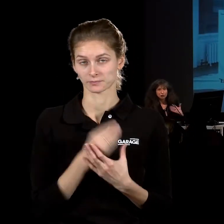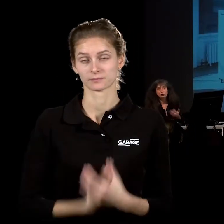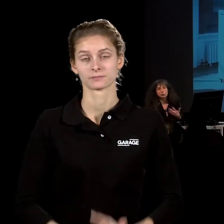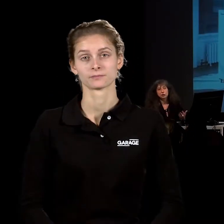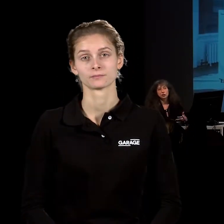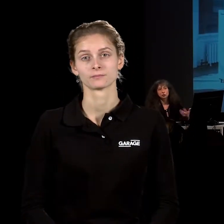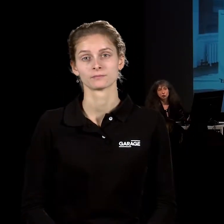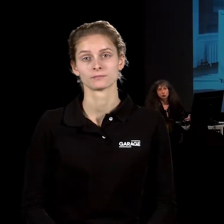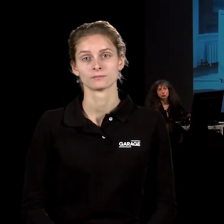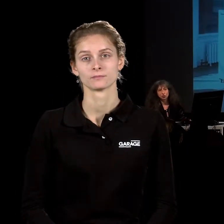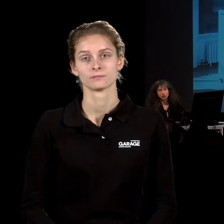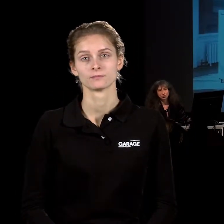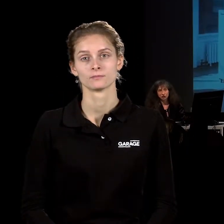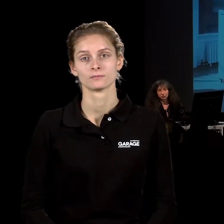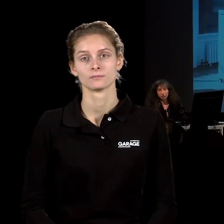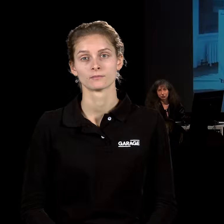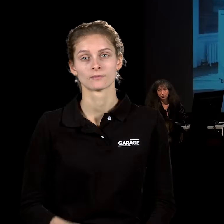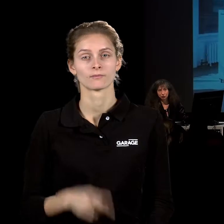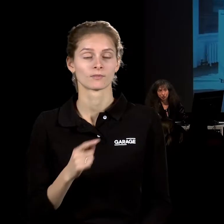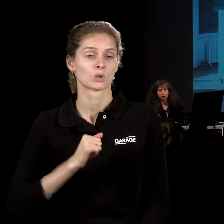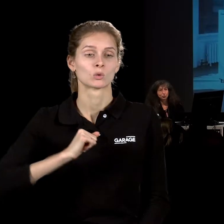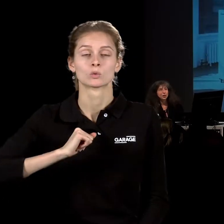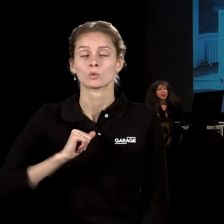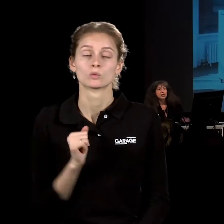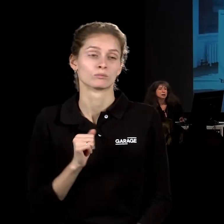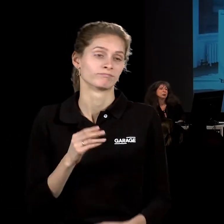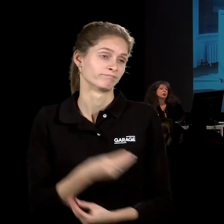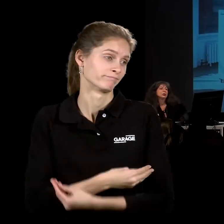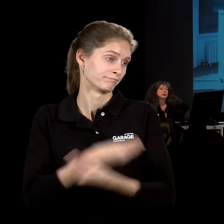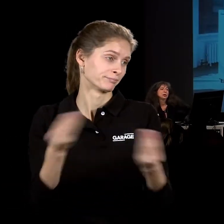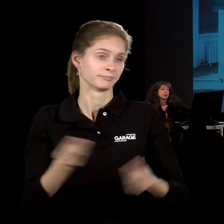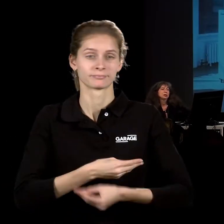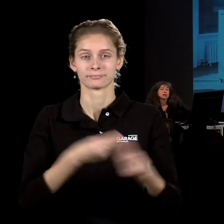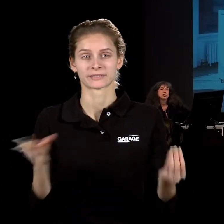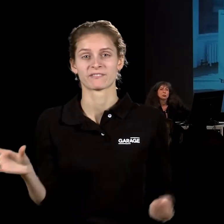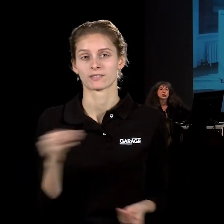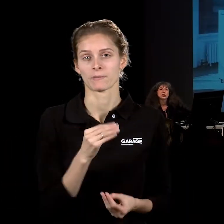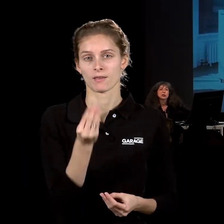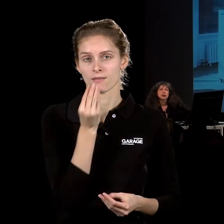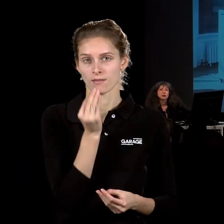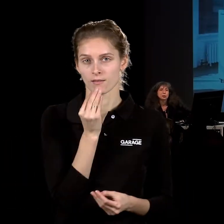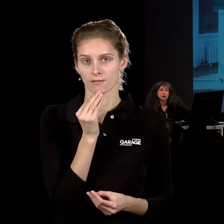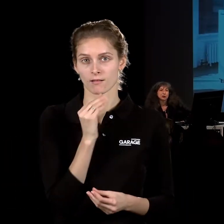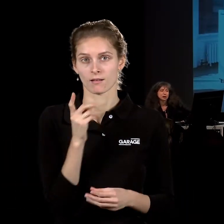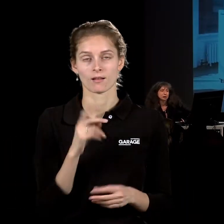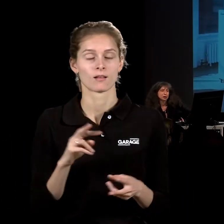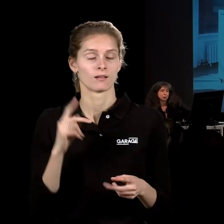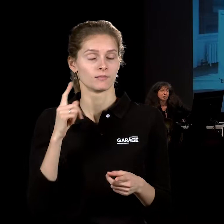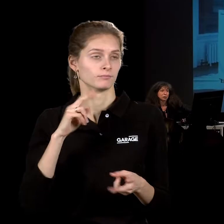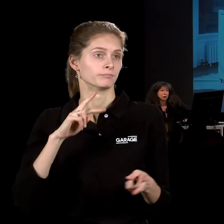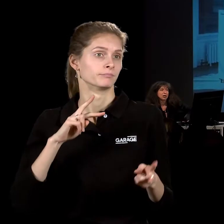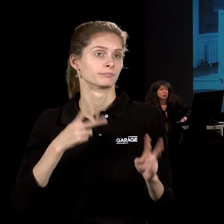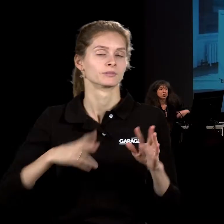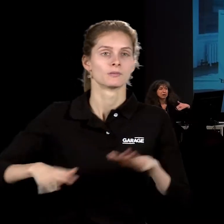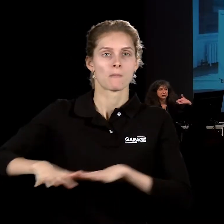вот этого прекрасного дружественного жеста раздавать всем желающим еду, это был очень важный момент трансформации галерейного пространства, где